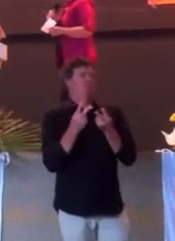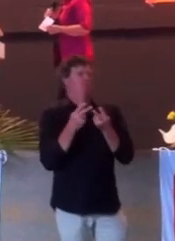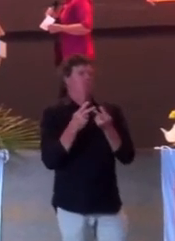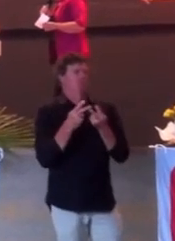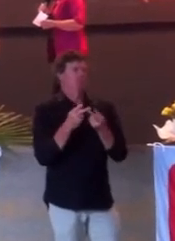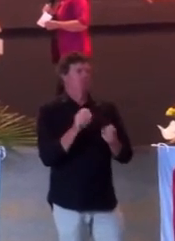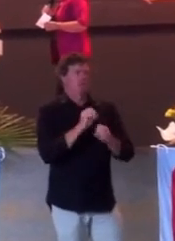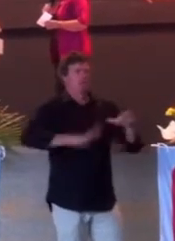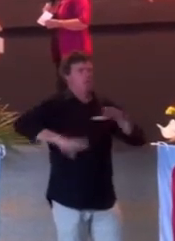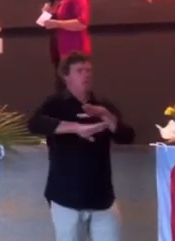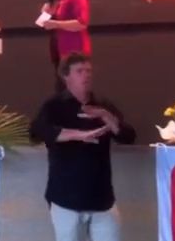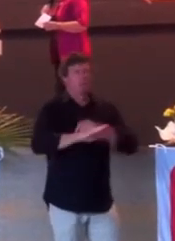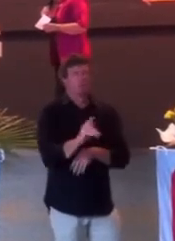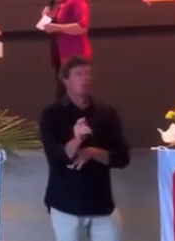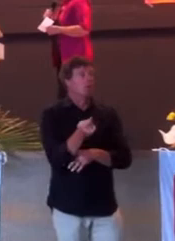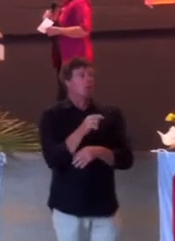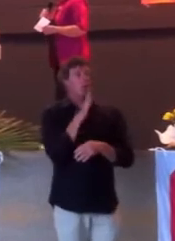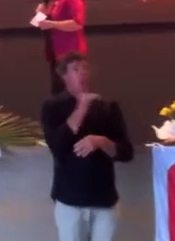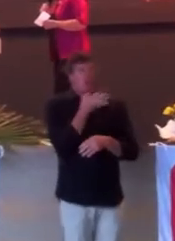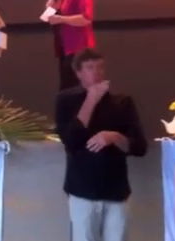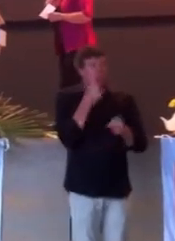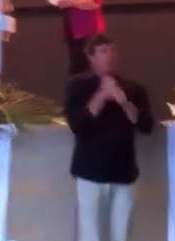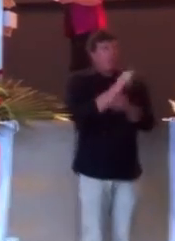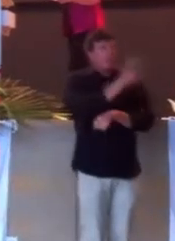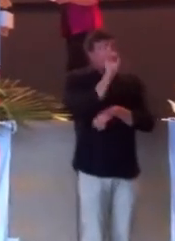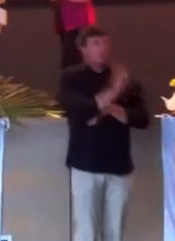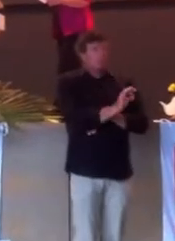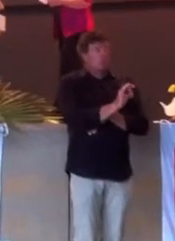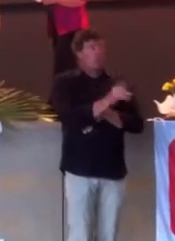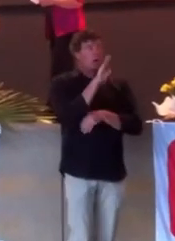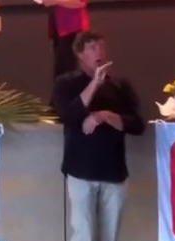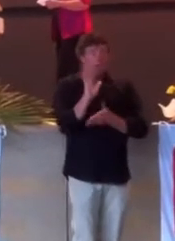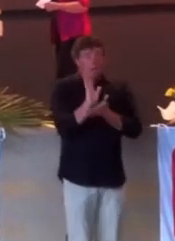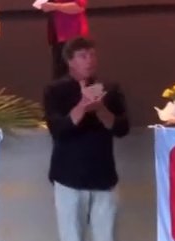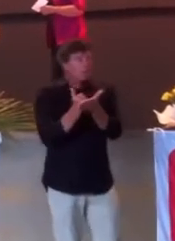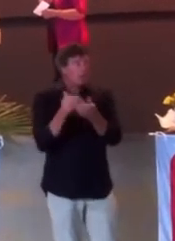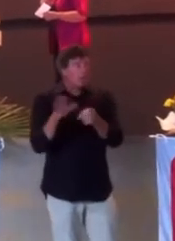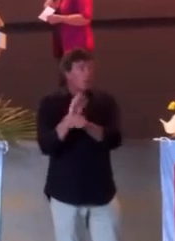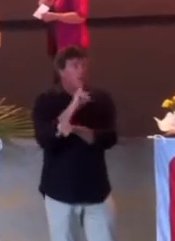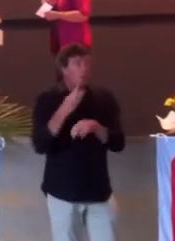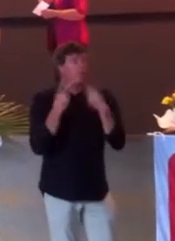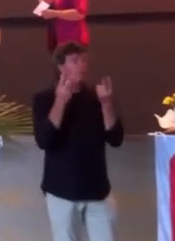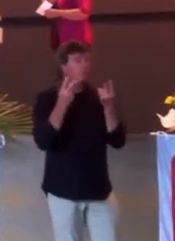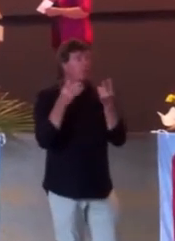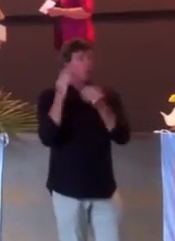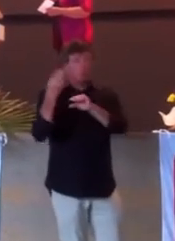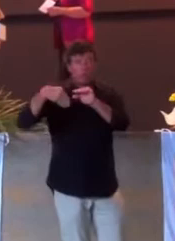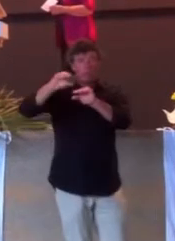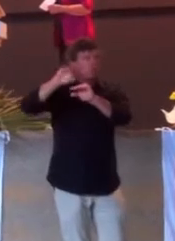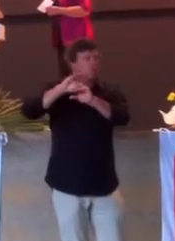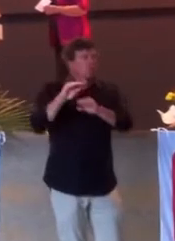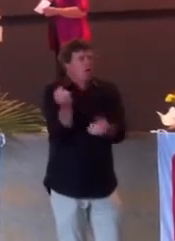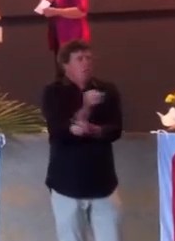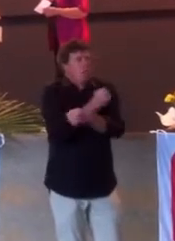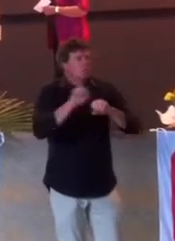impensable et illogique de dire vous travaillez à 100%, mais n'arrivez pas à vivre avec ça. Il faut compléter ce salaire-là avec des jobs d'appoint,